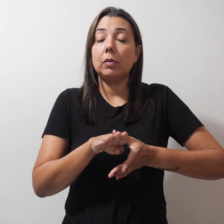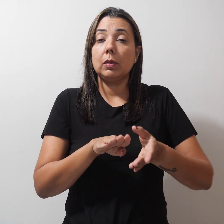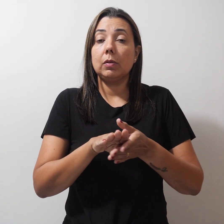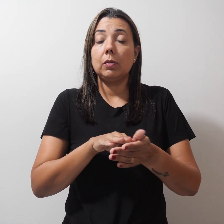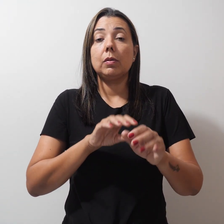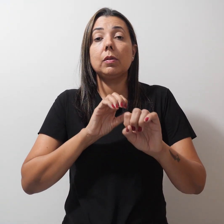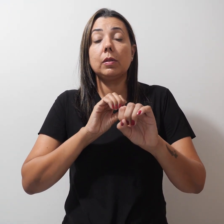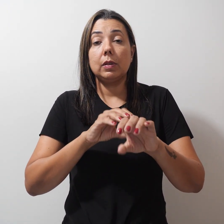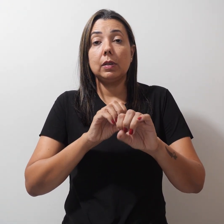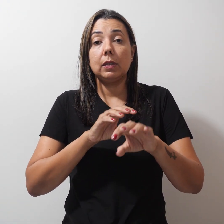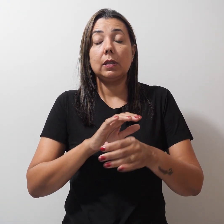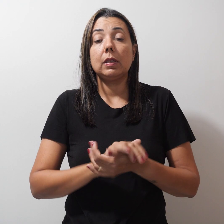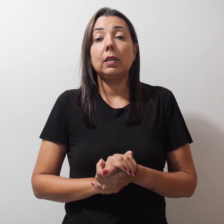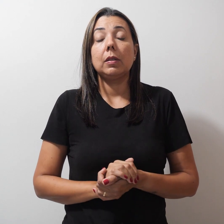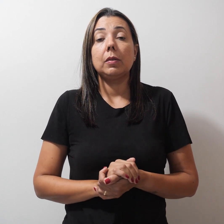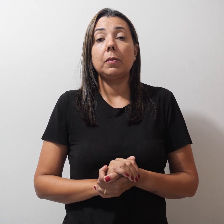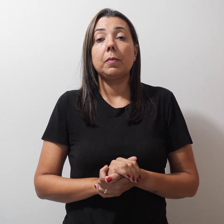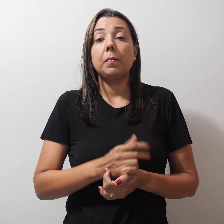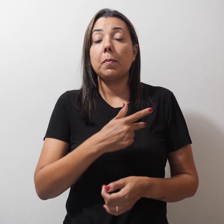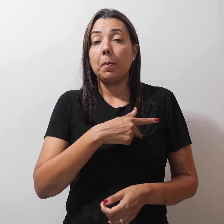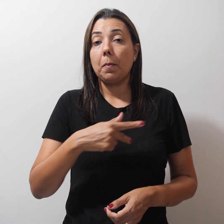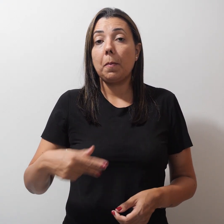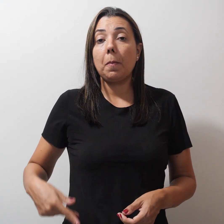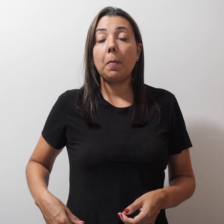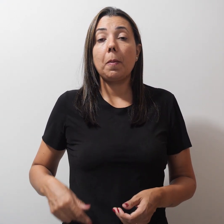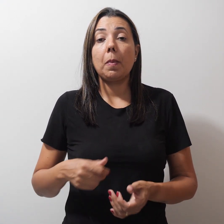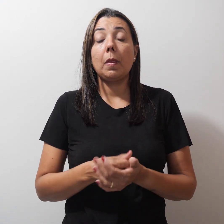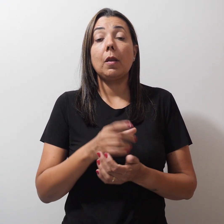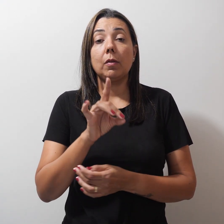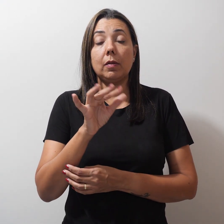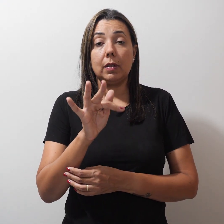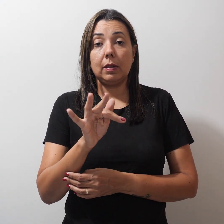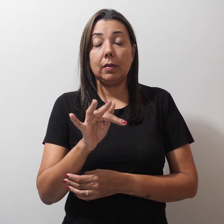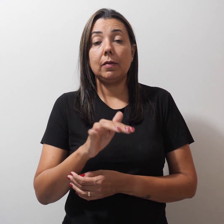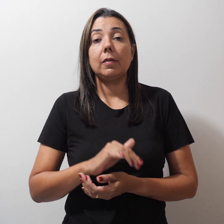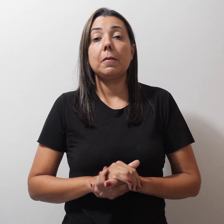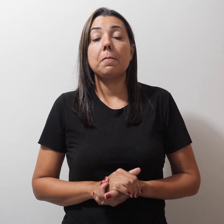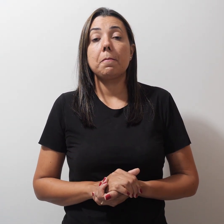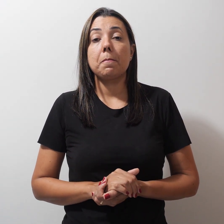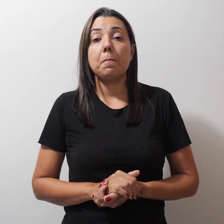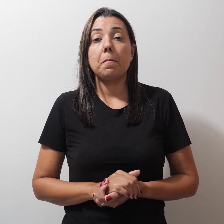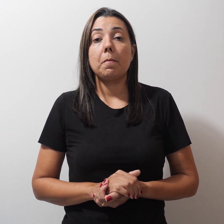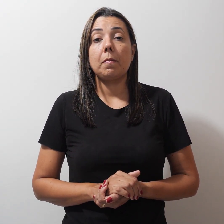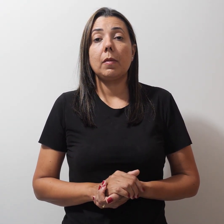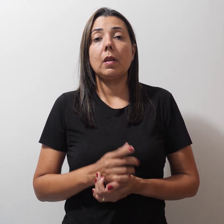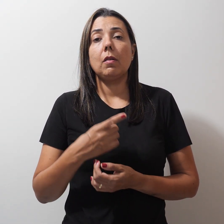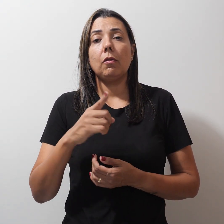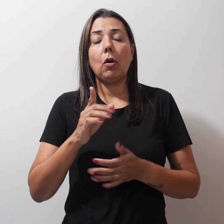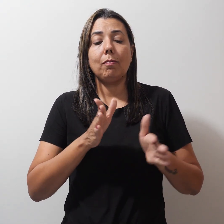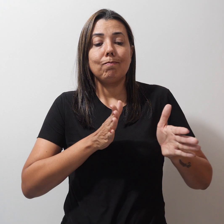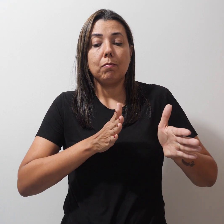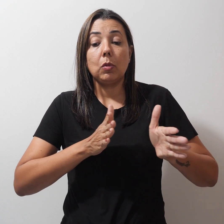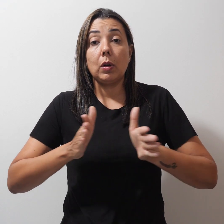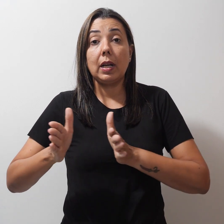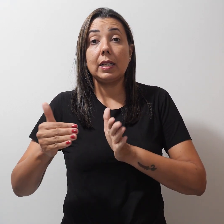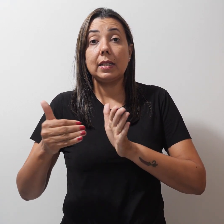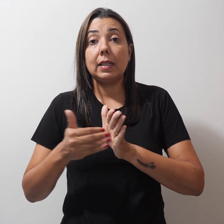educacionais da rede pública de ensino do Distrito Federal, foram prorrogadas até o próximo